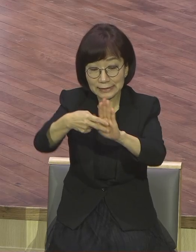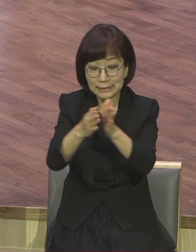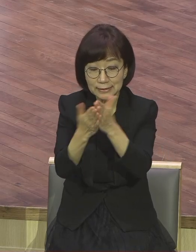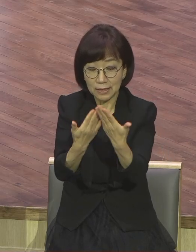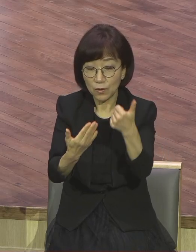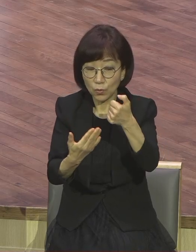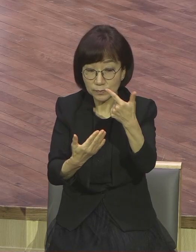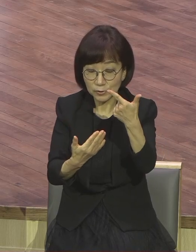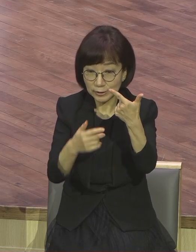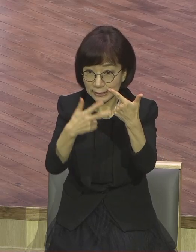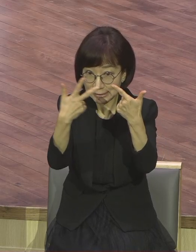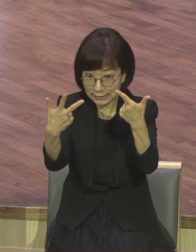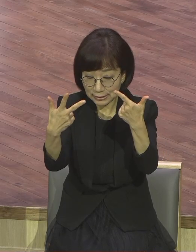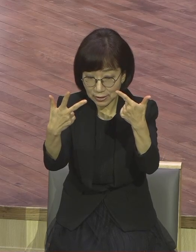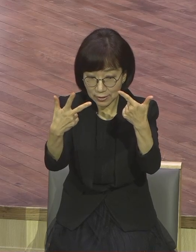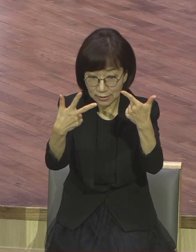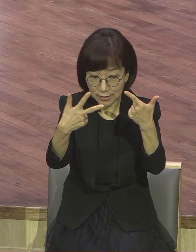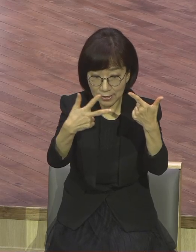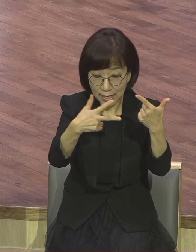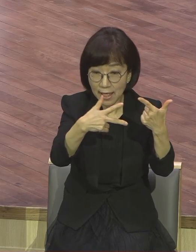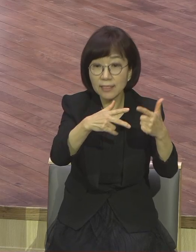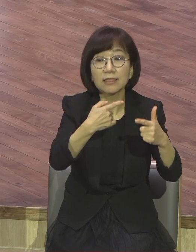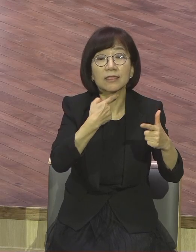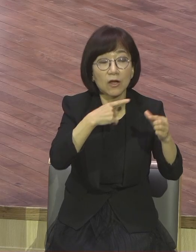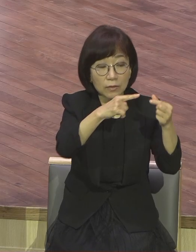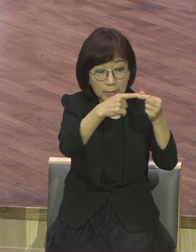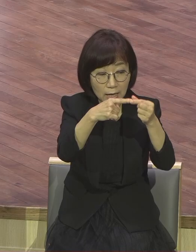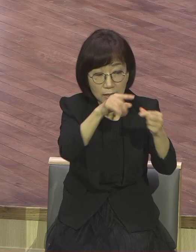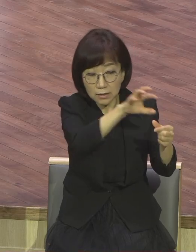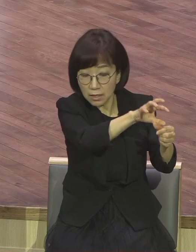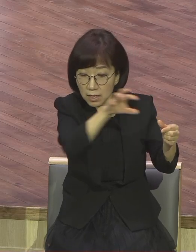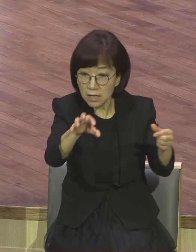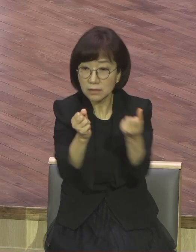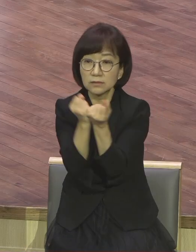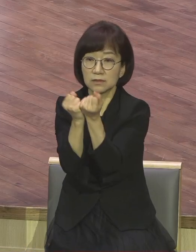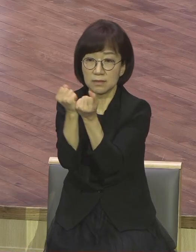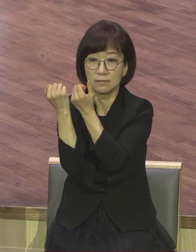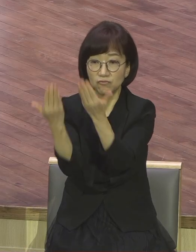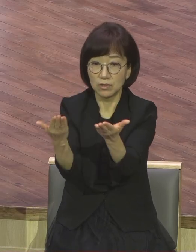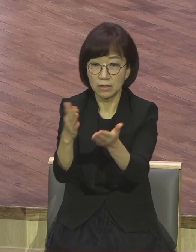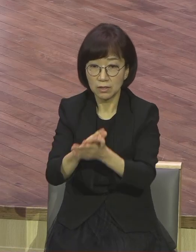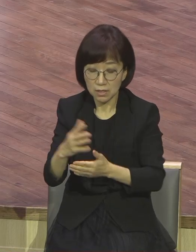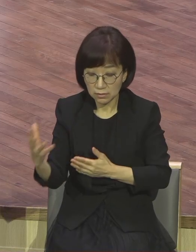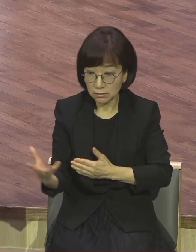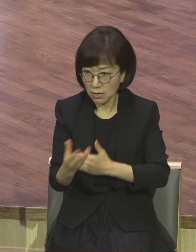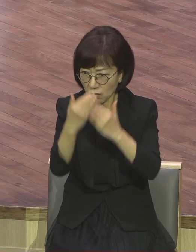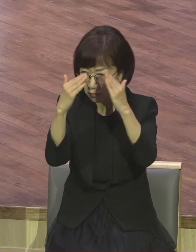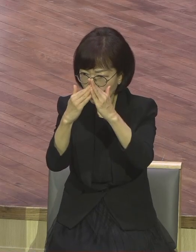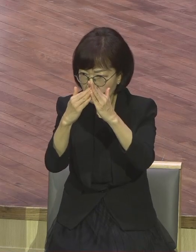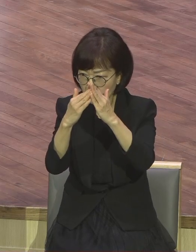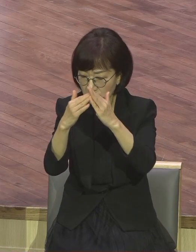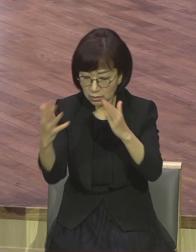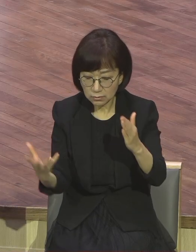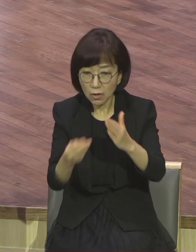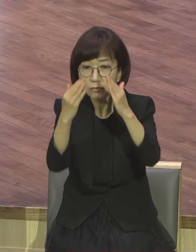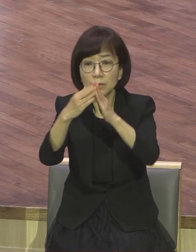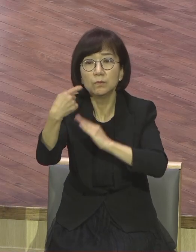나오는 내용을 예수님께서 인용하신 것입니다. 여기 보면 성전이 어떤 역할을 하는 곳인지 구체적으로 표현하고 있어요.